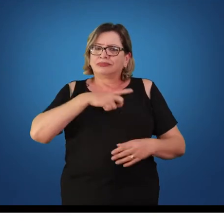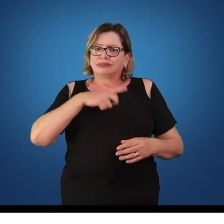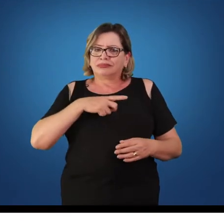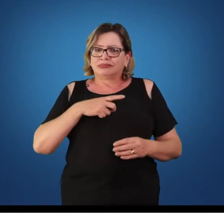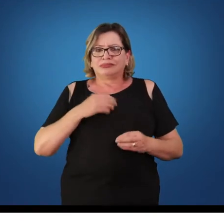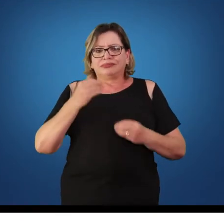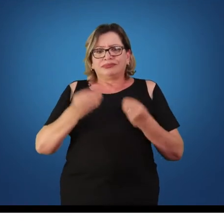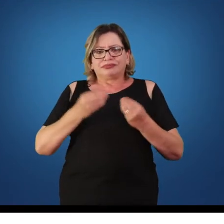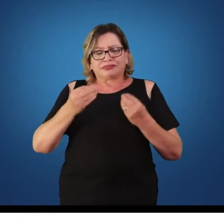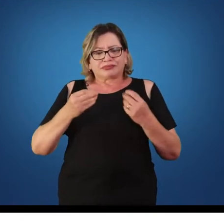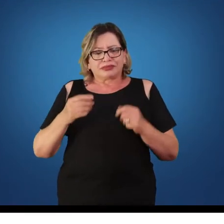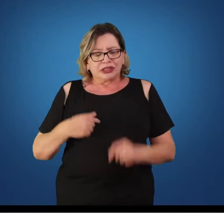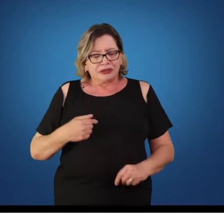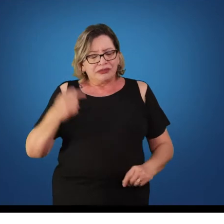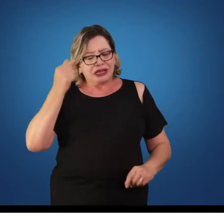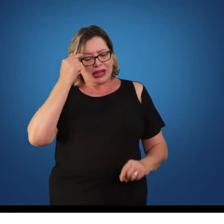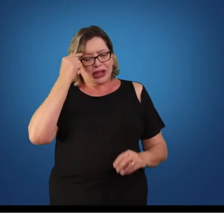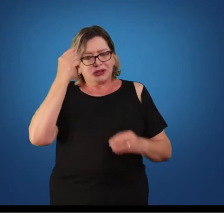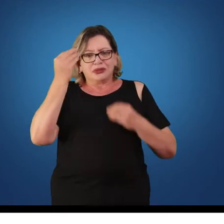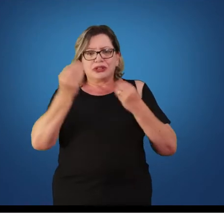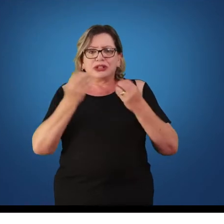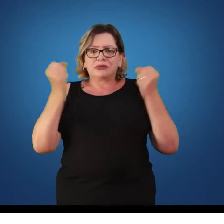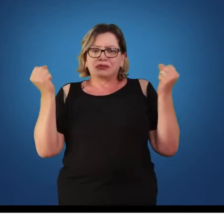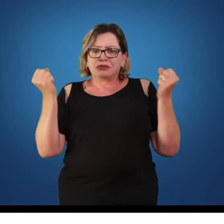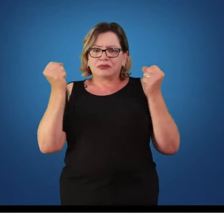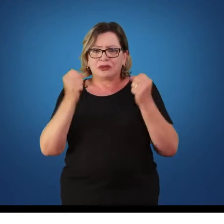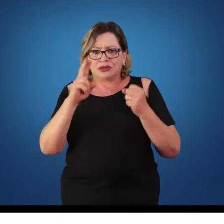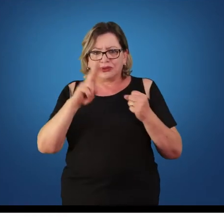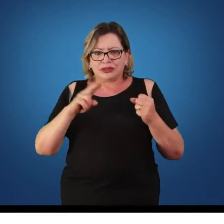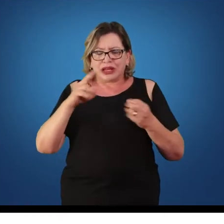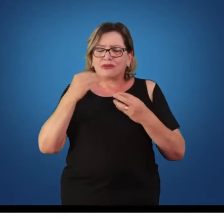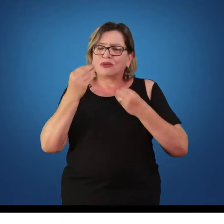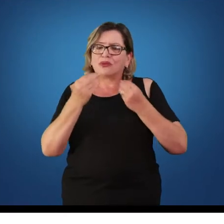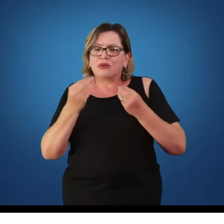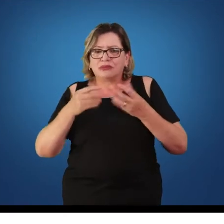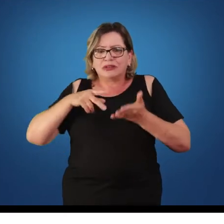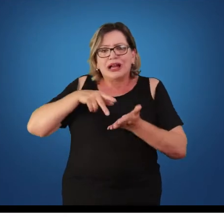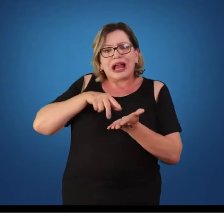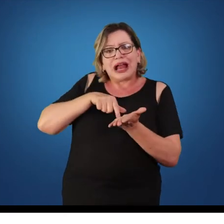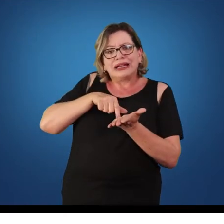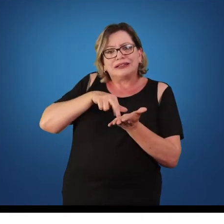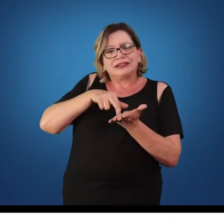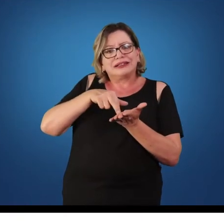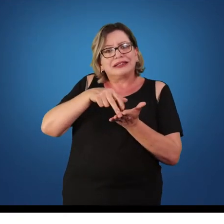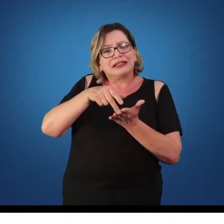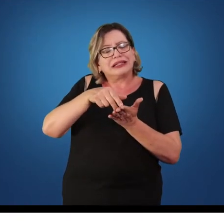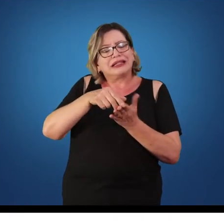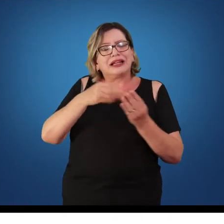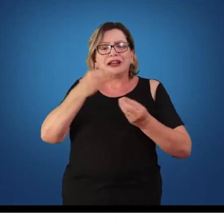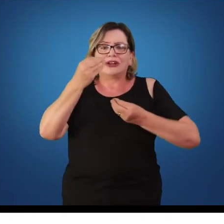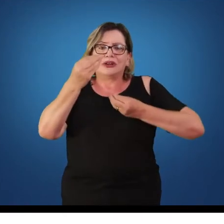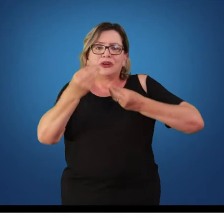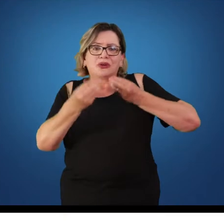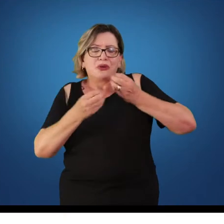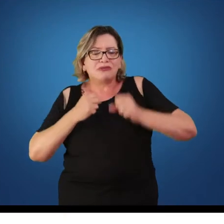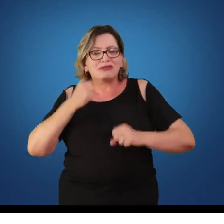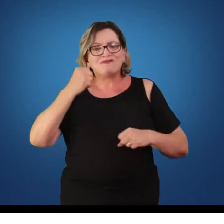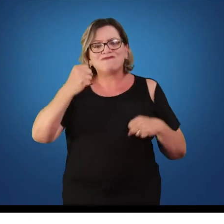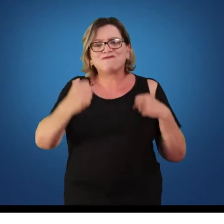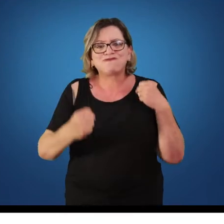elementos corporais, então, que eu posso trabalhar? As formas de andar, as diferentes formas de andar, as diferentes formas de correr, as diferentes